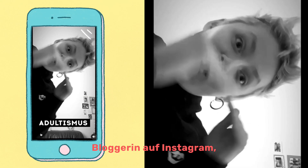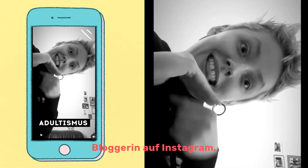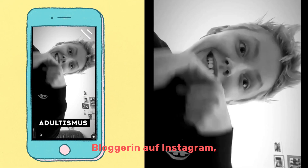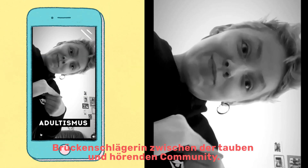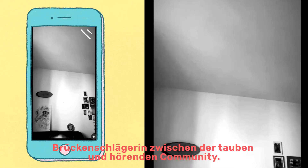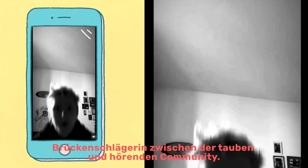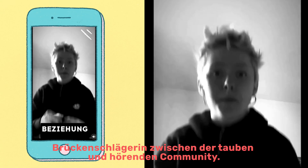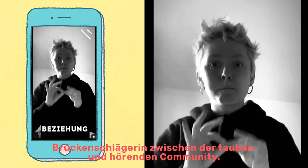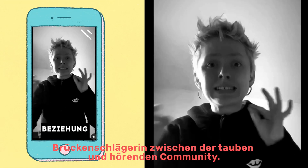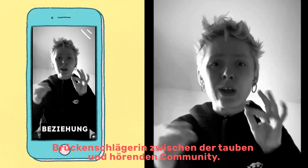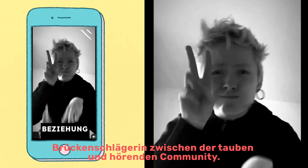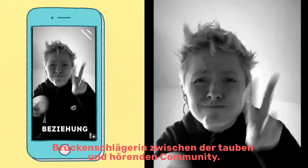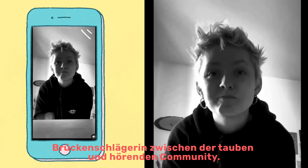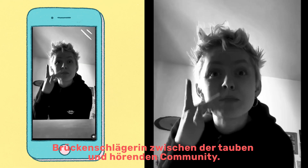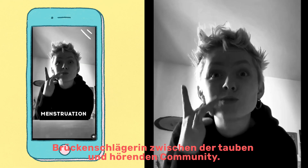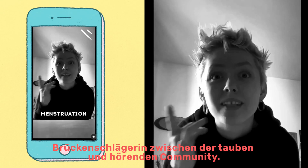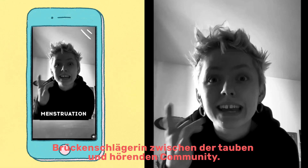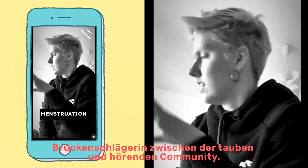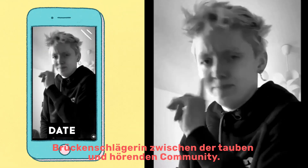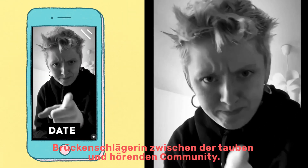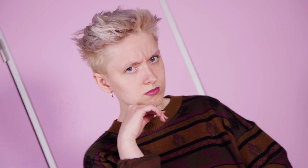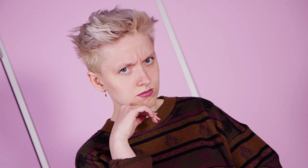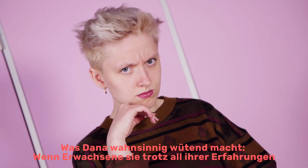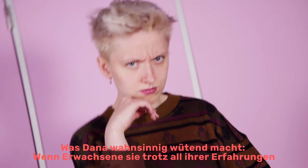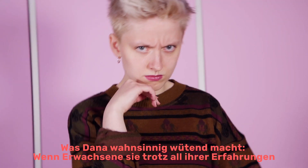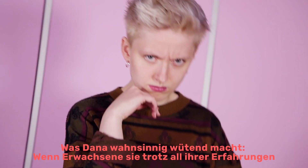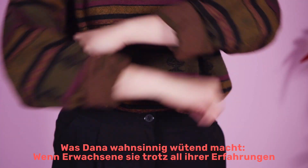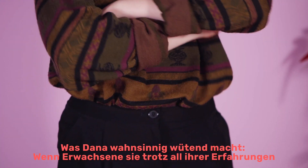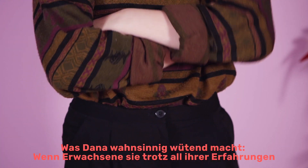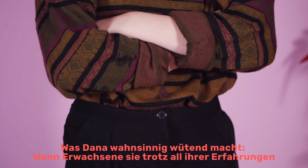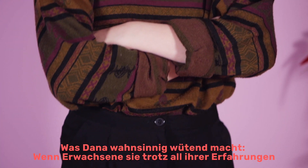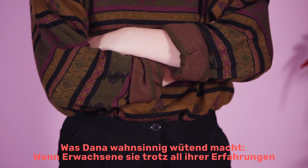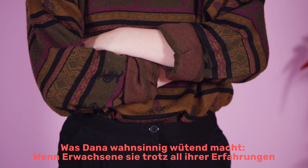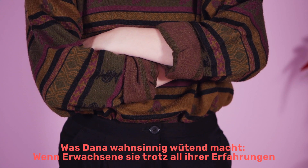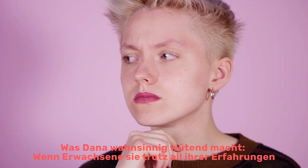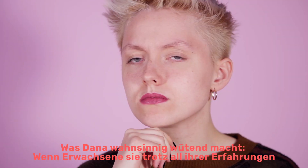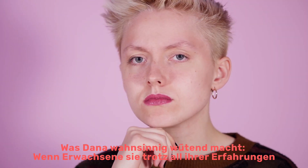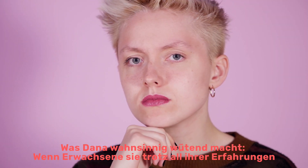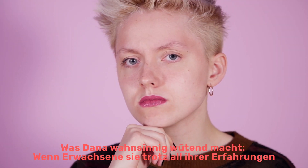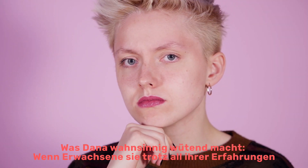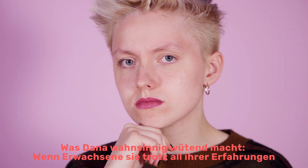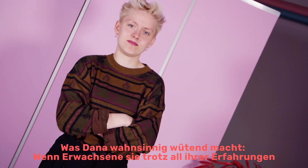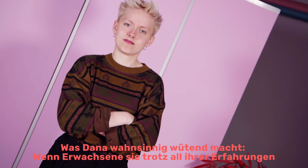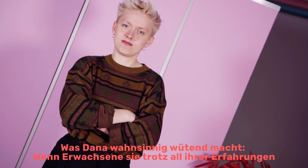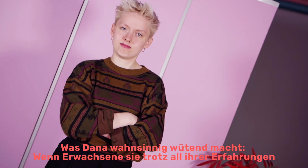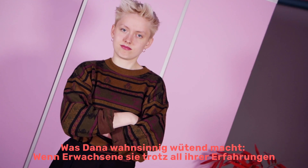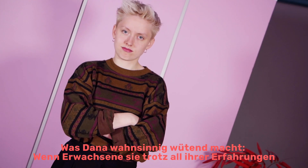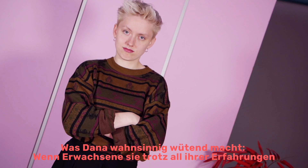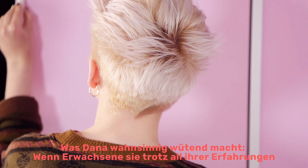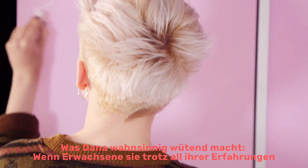Brückenschlägerin zwischen der Tauben und Hörenden-Community. Was Dana wahnsinnig wütend macht, wenn Erwachsene sie trotz all ihrer Erfahrungen